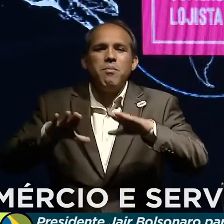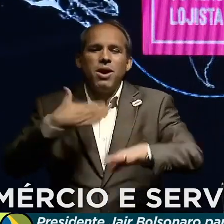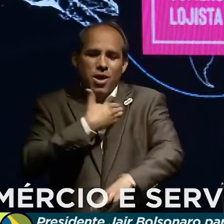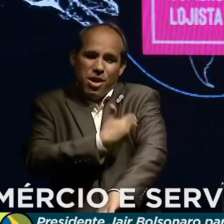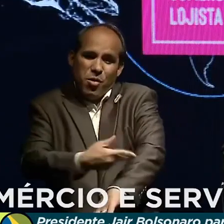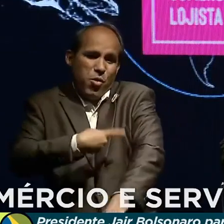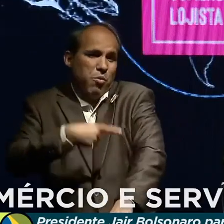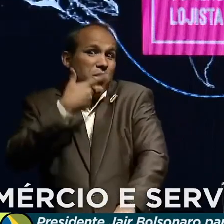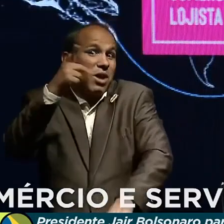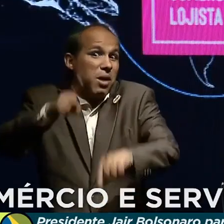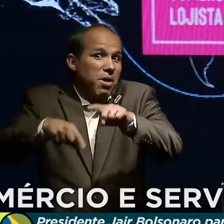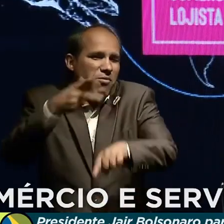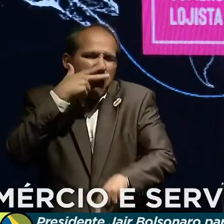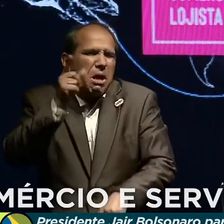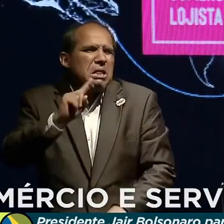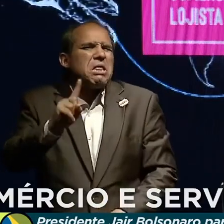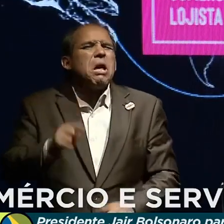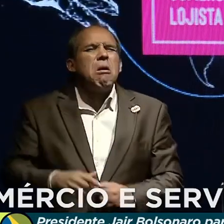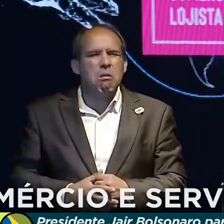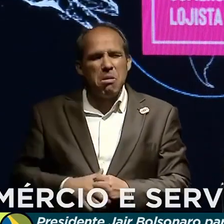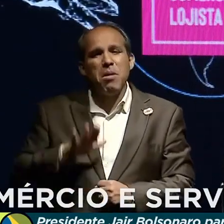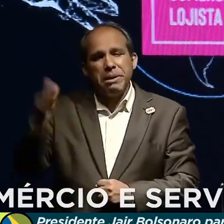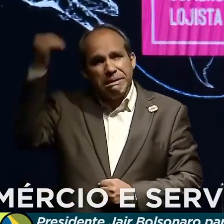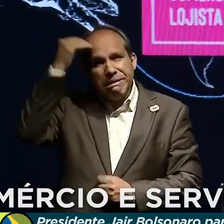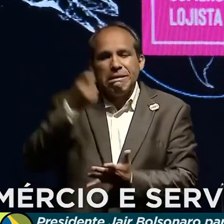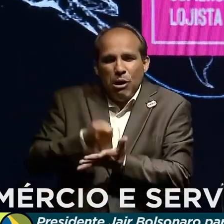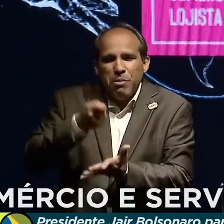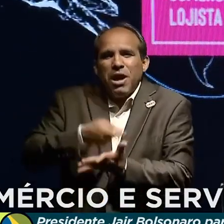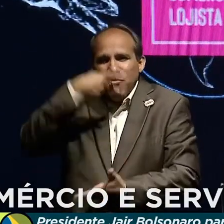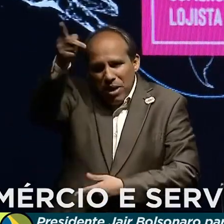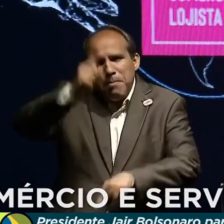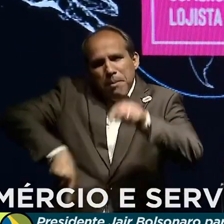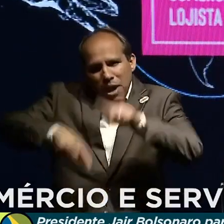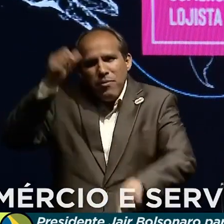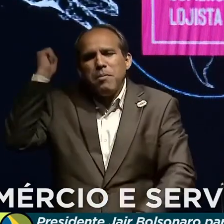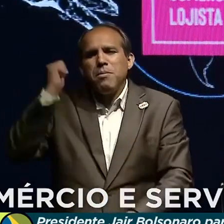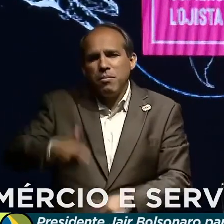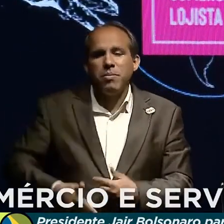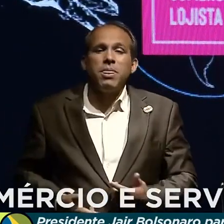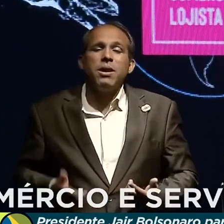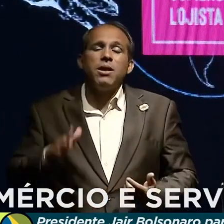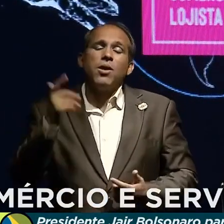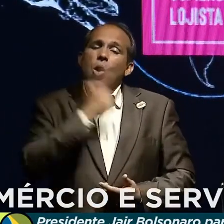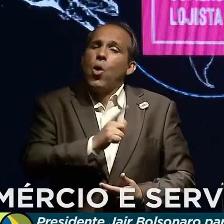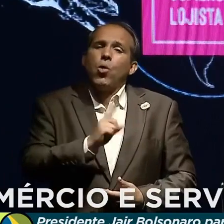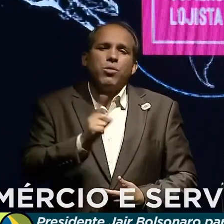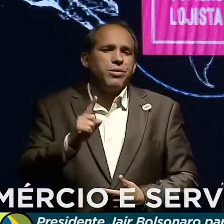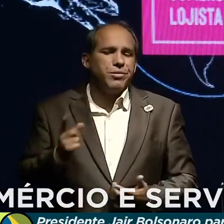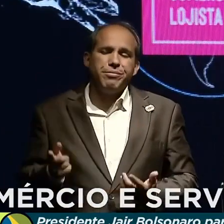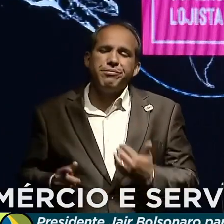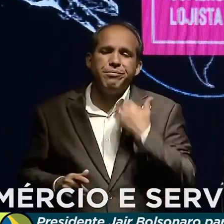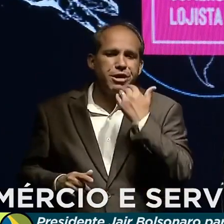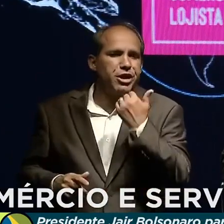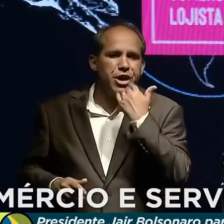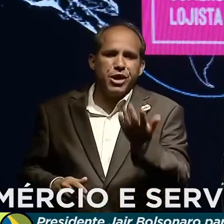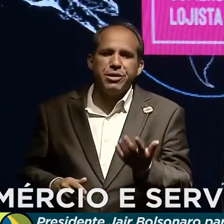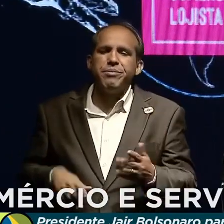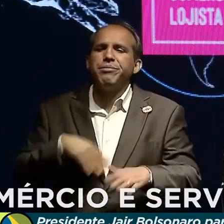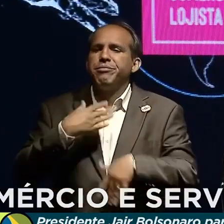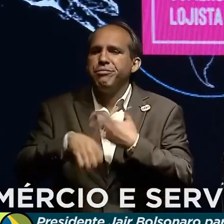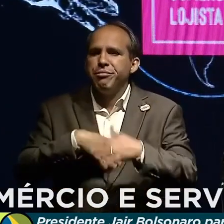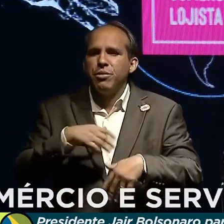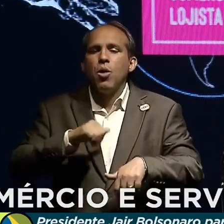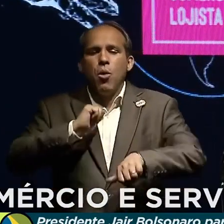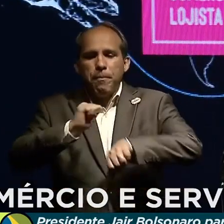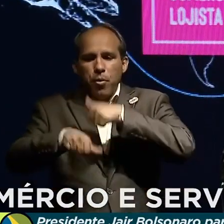parte. Mas fui obrigado a fazer isso. Não tivemos sucesso. Fizemos mudanças.